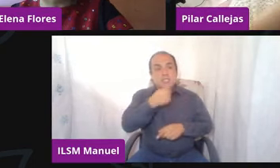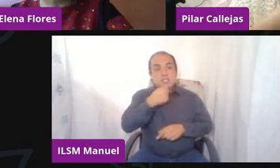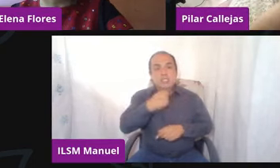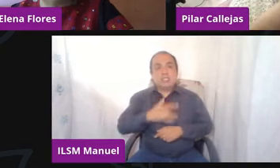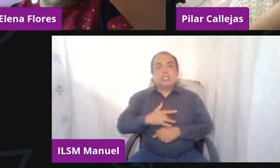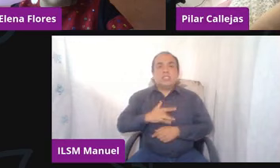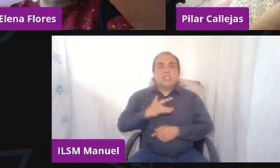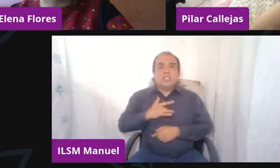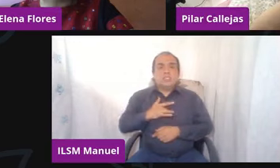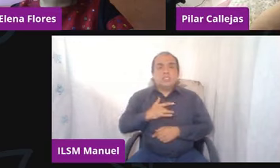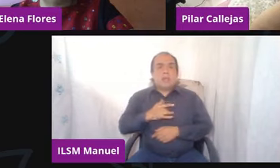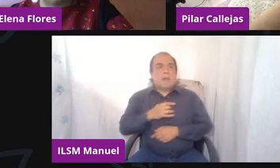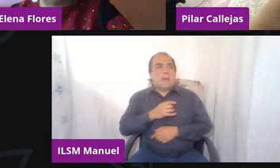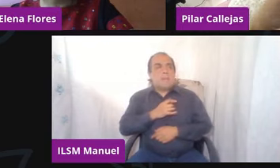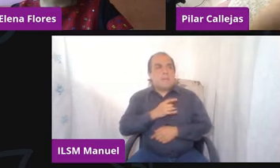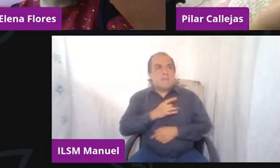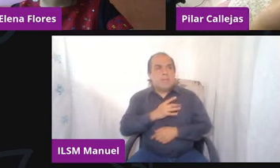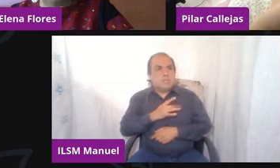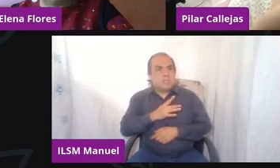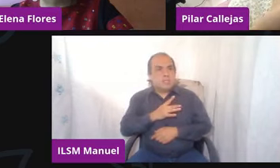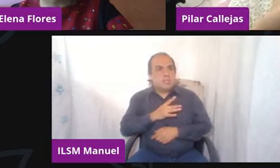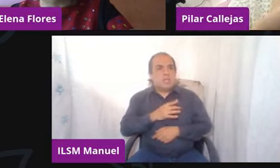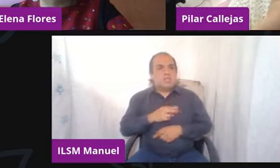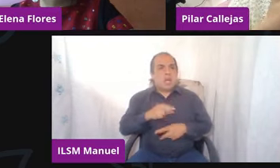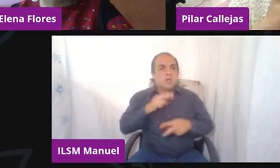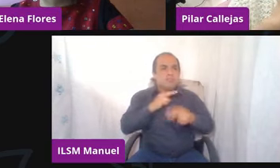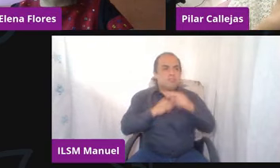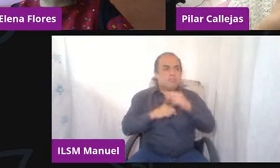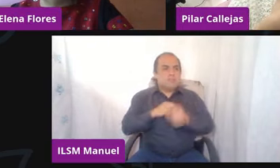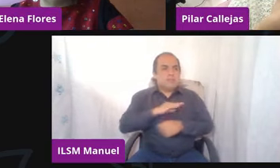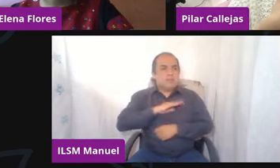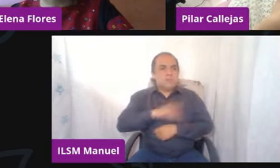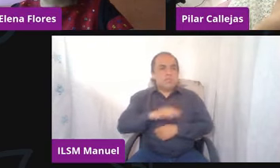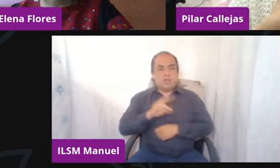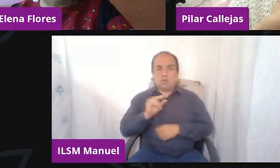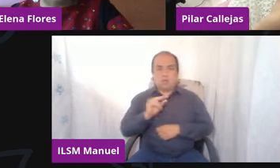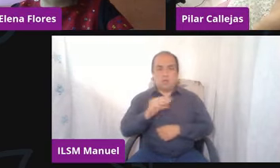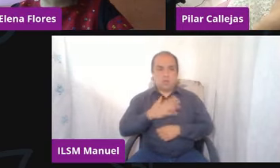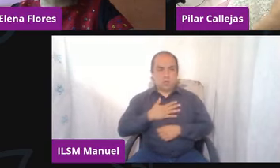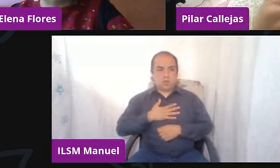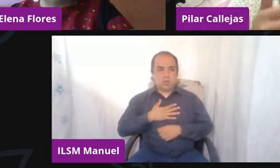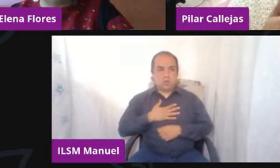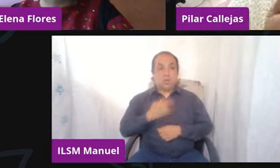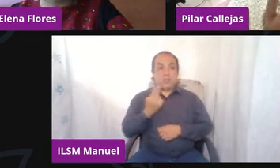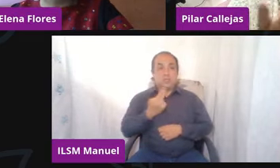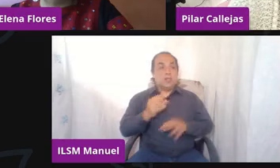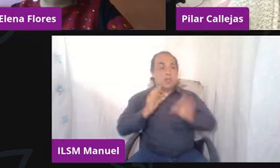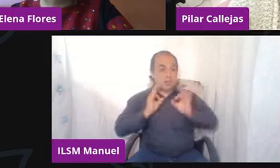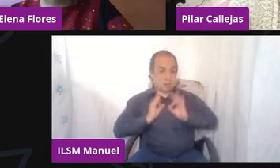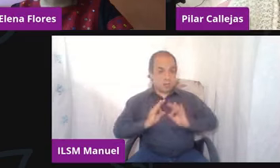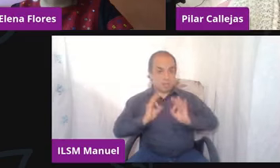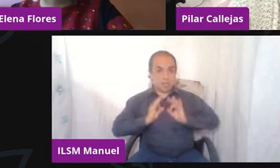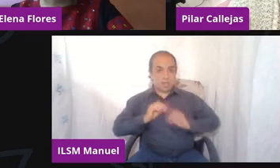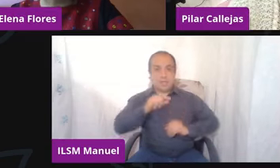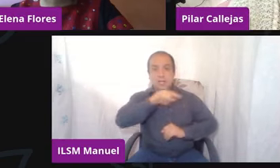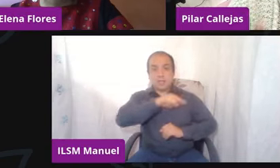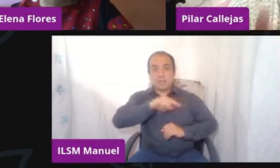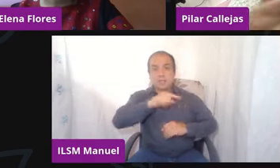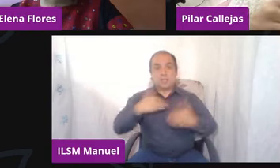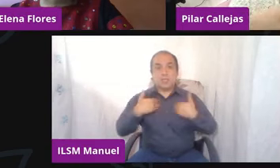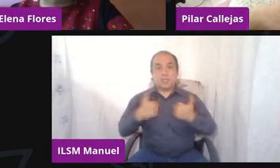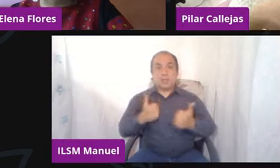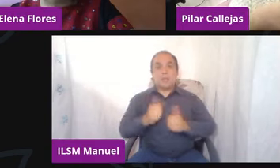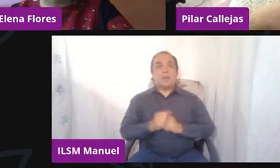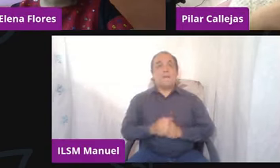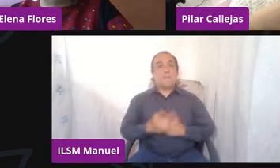¿no? Puedo tenerla, pero también yo tengo que hacerlo de manera serena para que el otro lo entienda de la mejor manera y